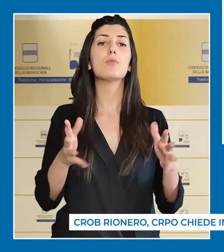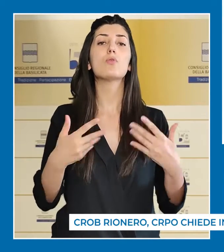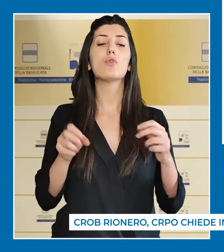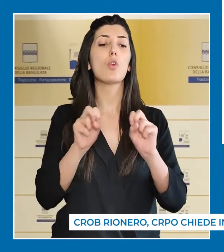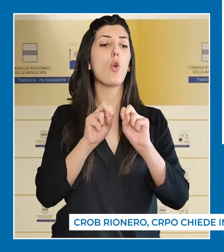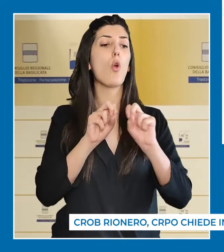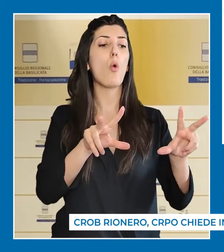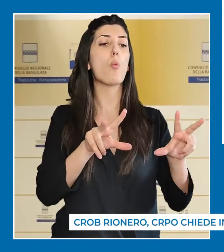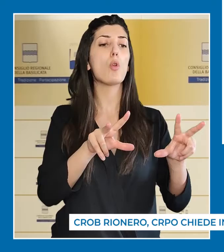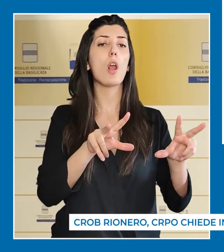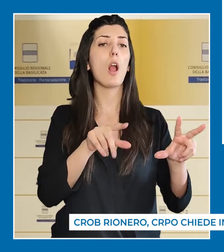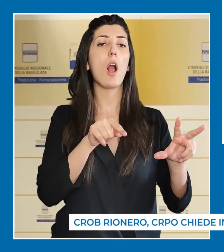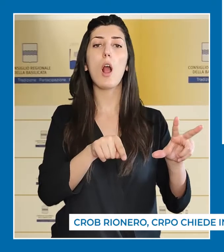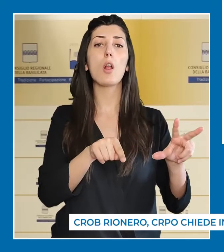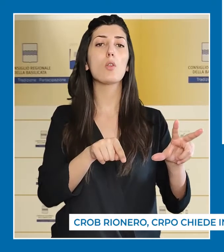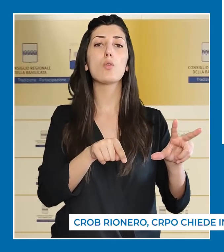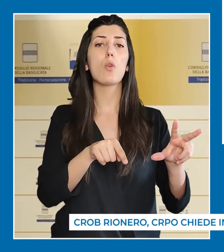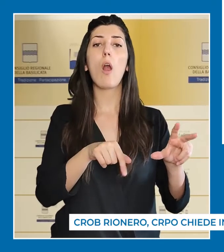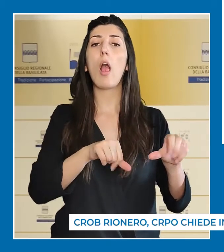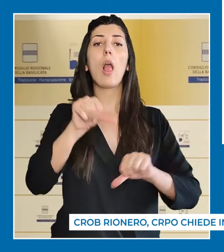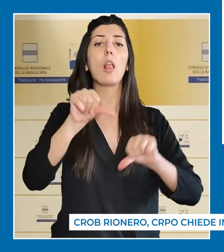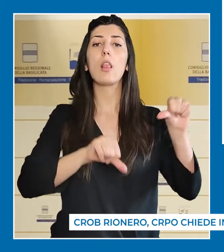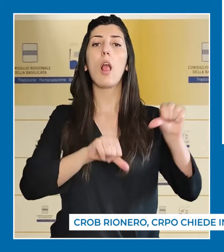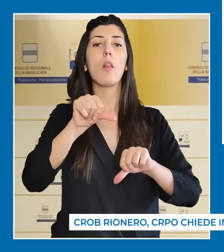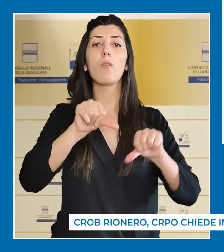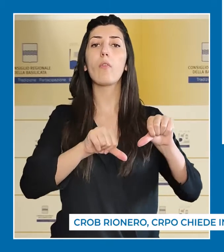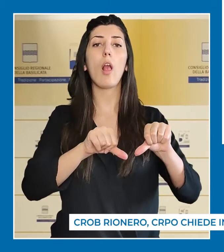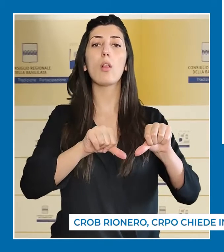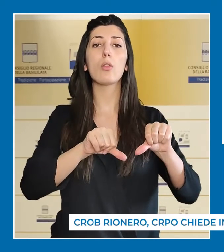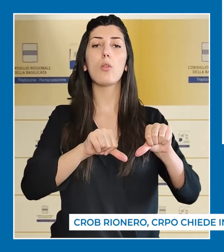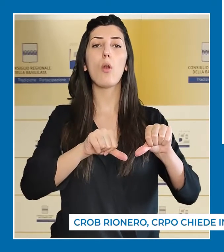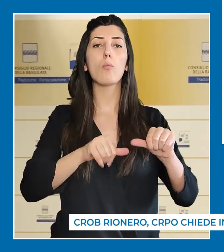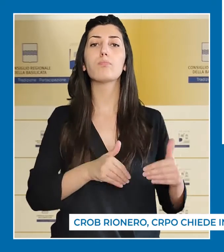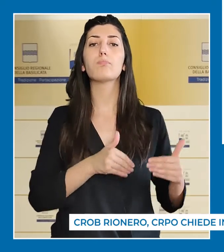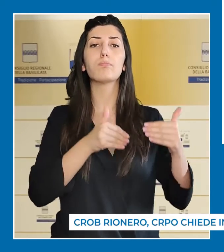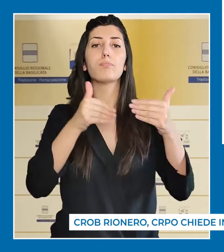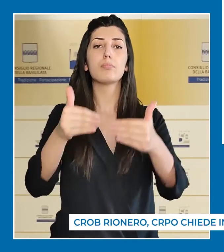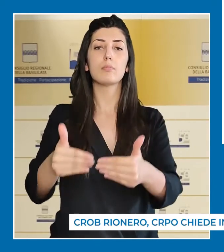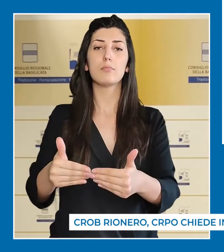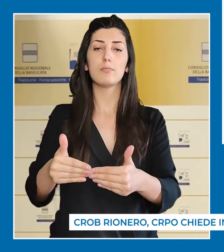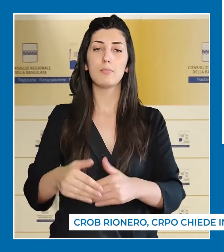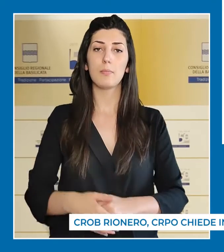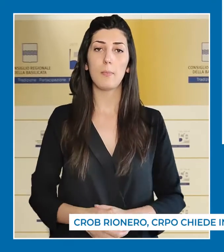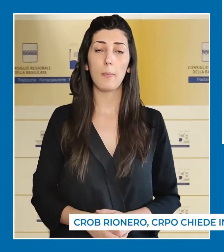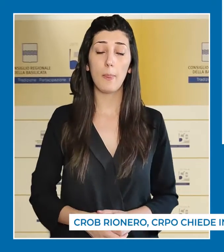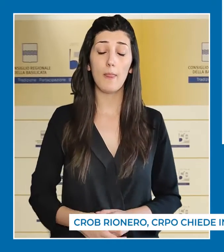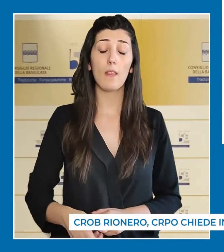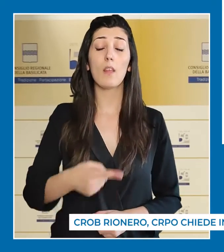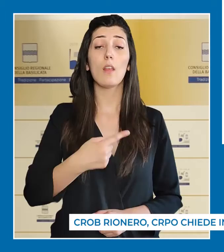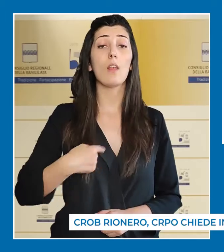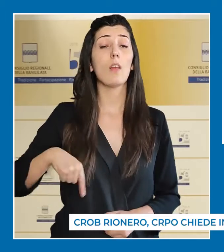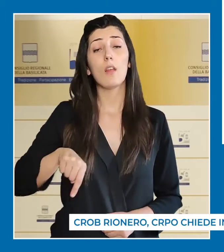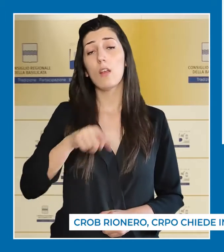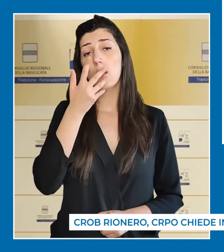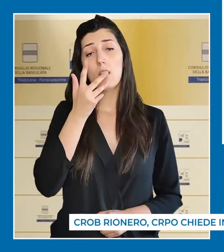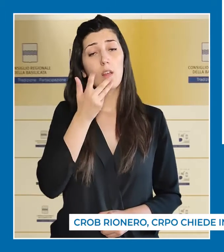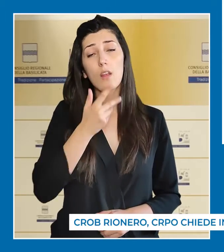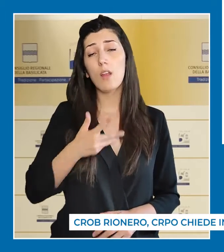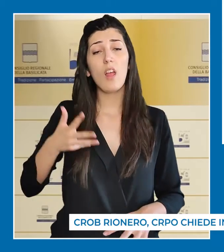'ultimo momento è stato comunicato che il loro intervento era rinviato.